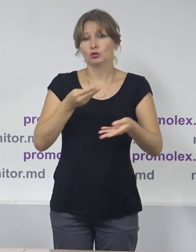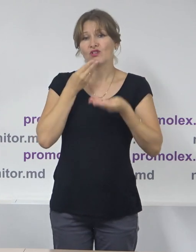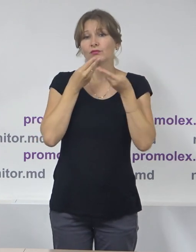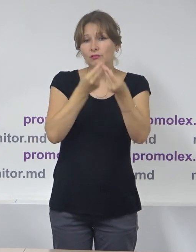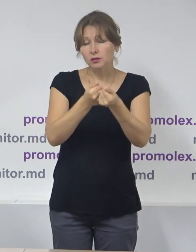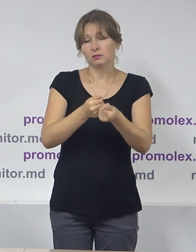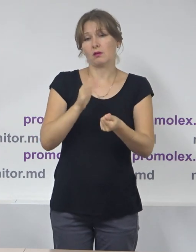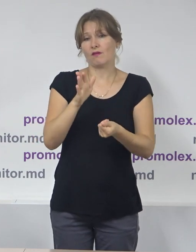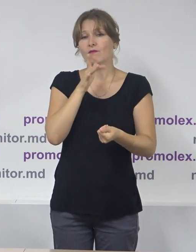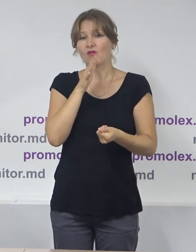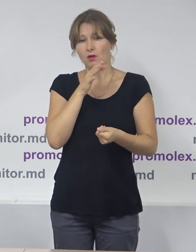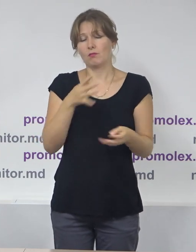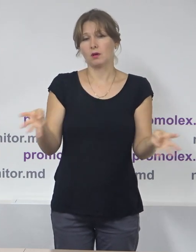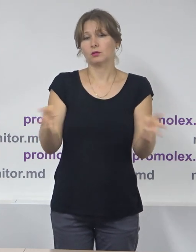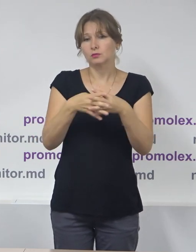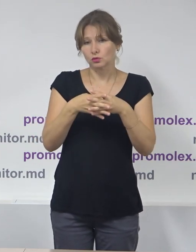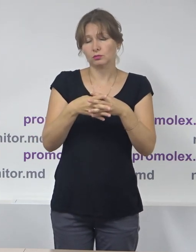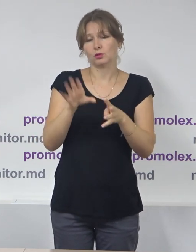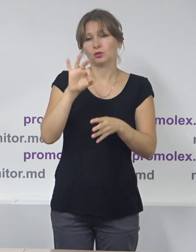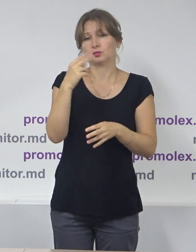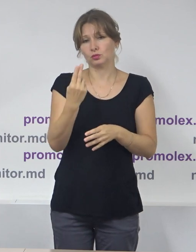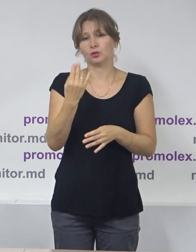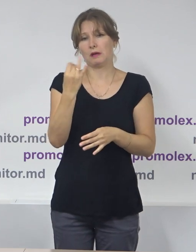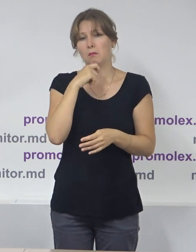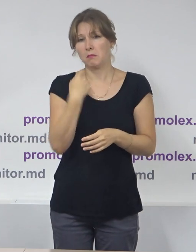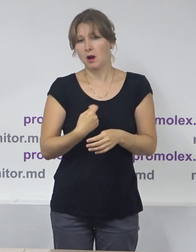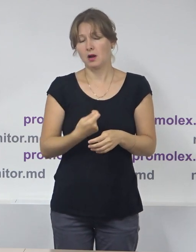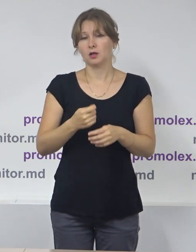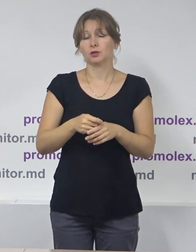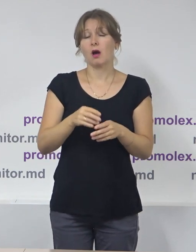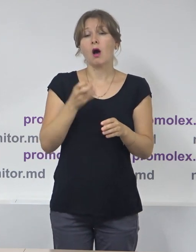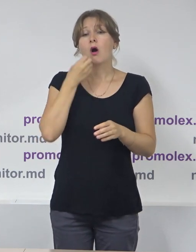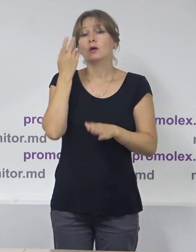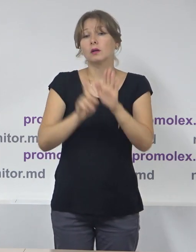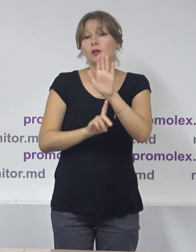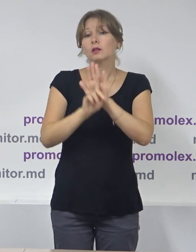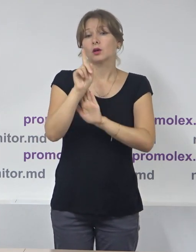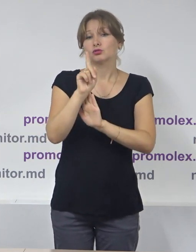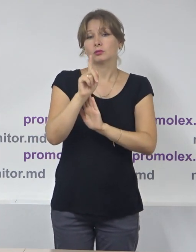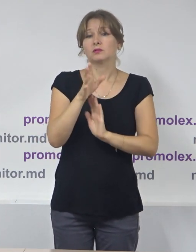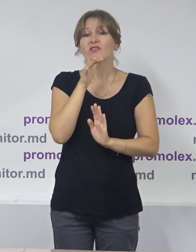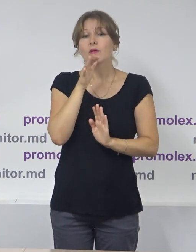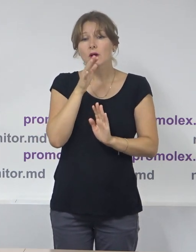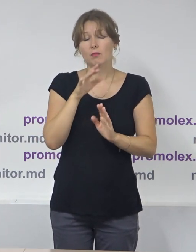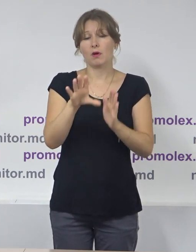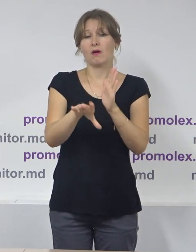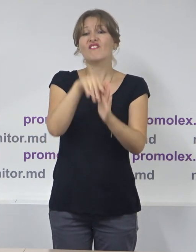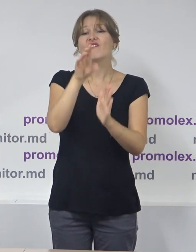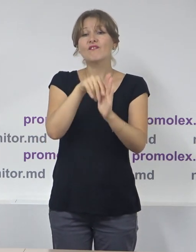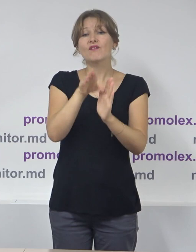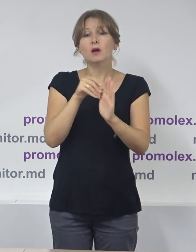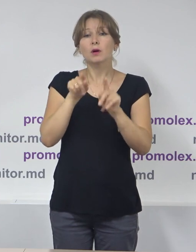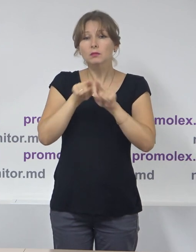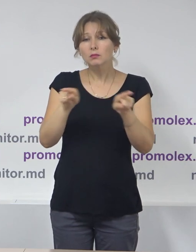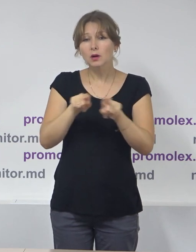așa, asupra vieții social-politice. Cu puțin timp înainte de începutul perioadei electorale, Curtea Constitucională, pentru prima